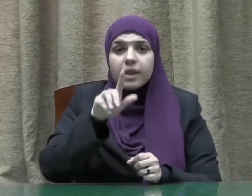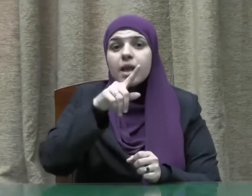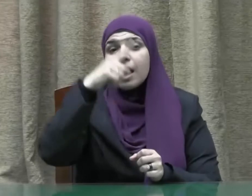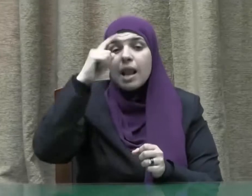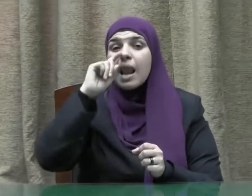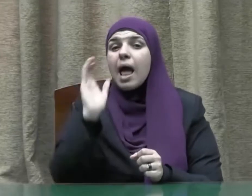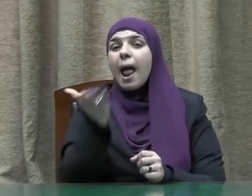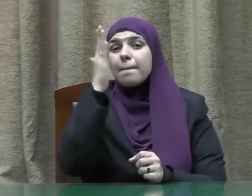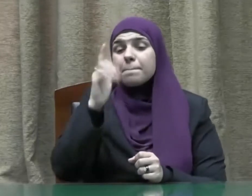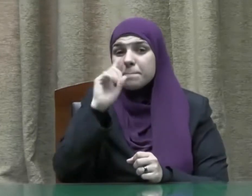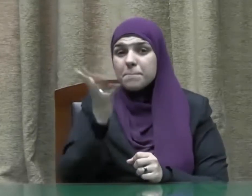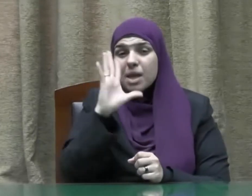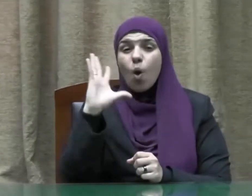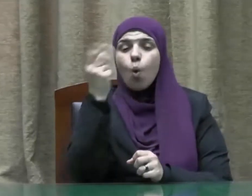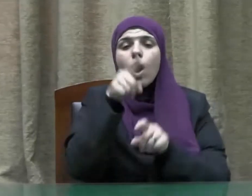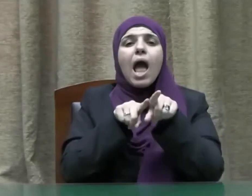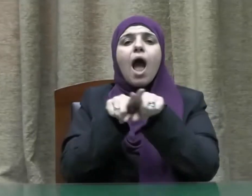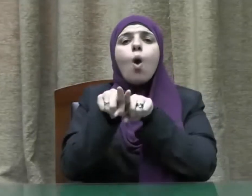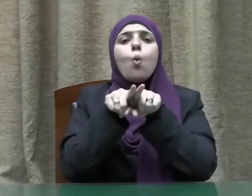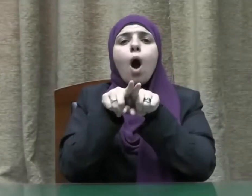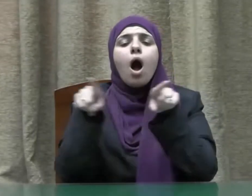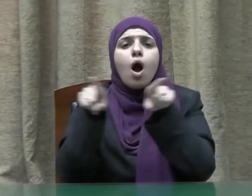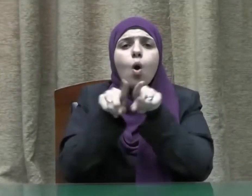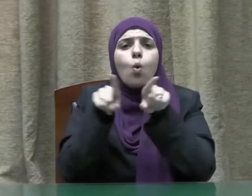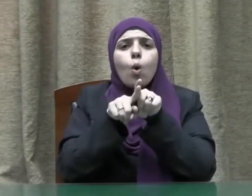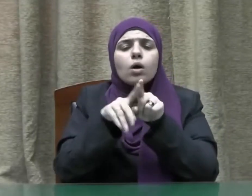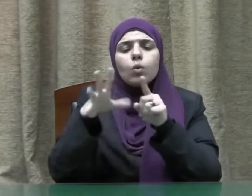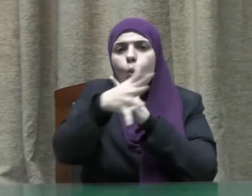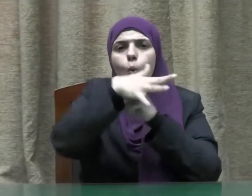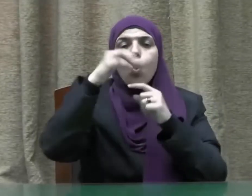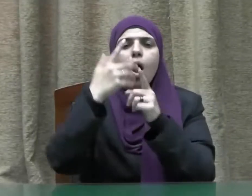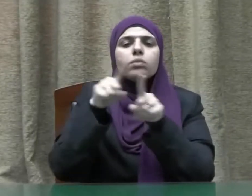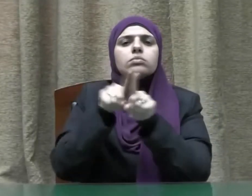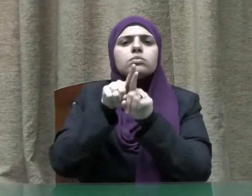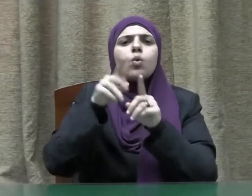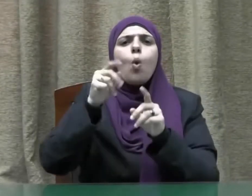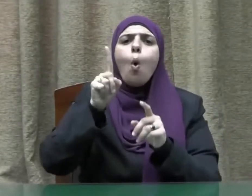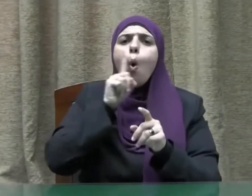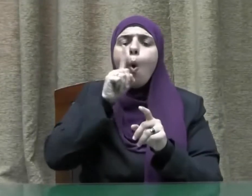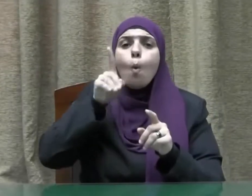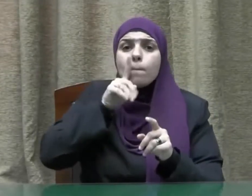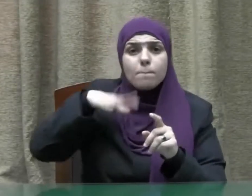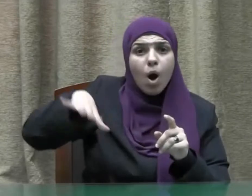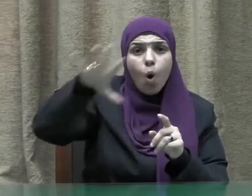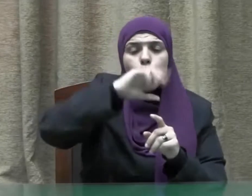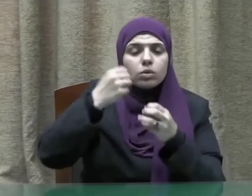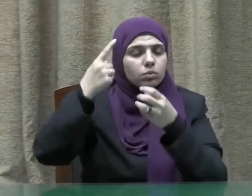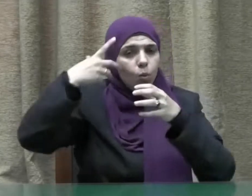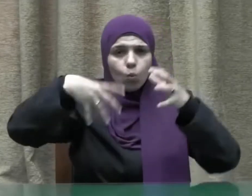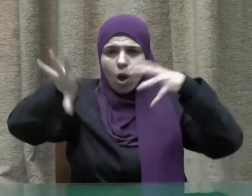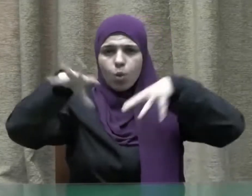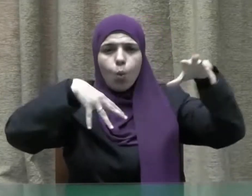الأنبياء إخوة لعلات أمهاتهم شتى